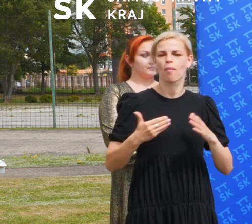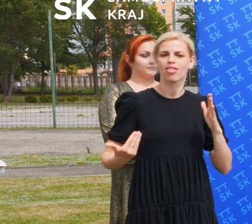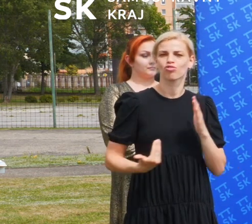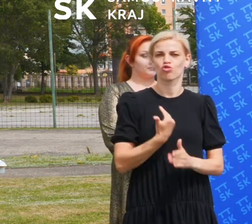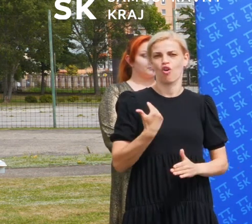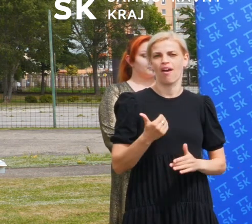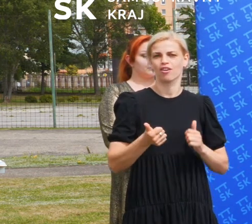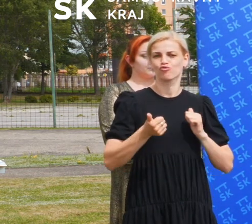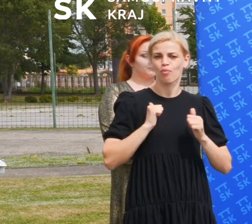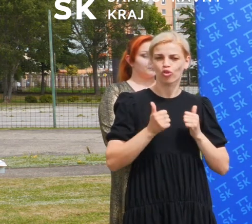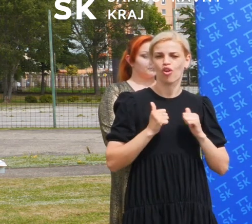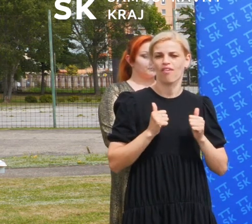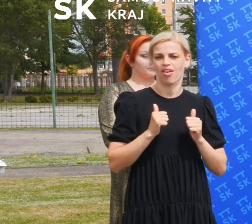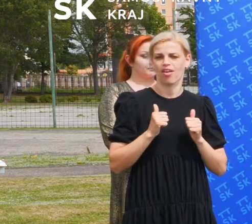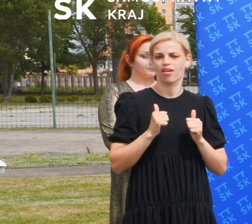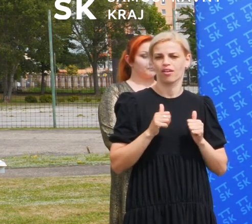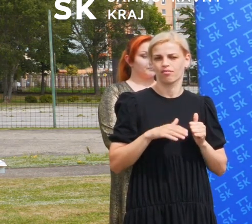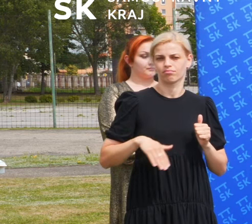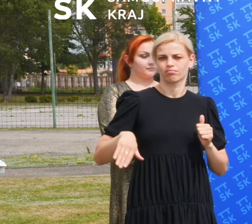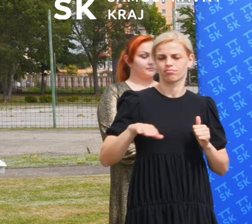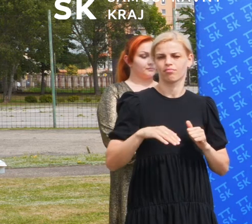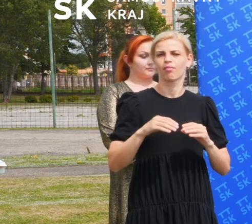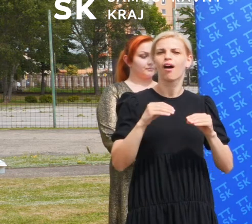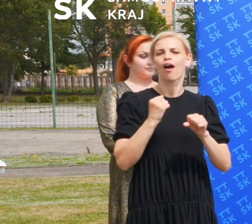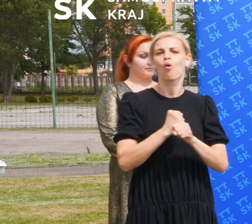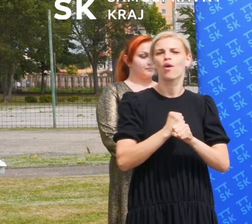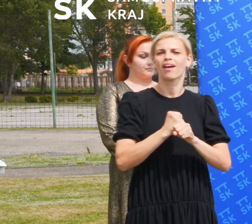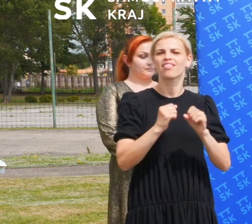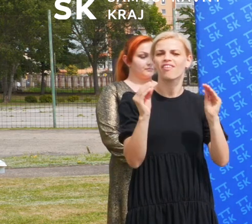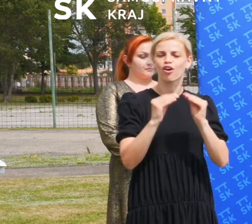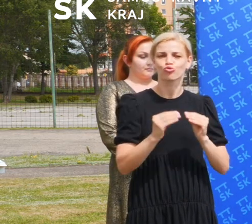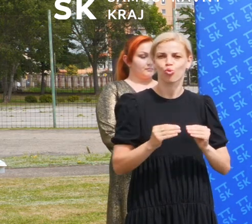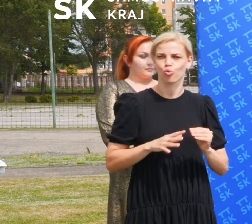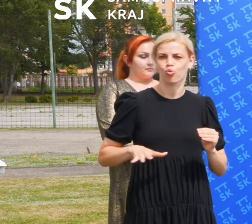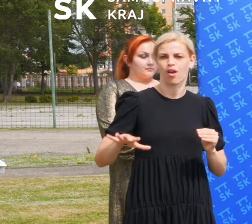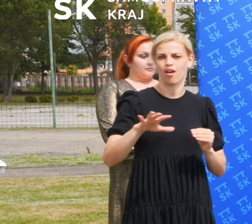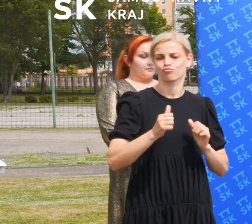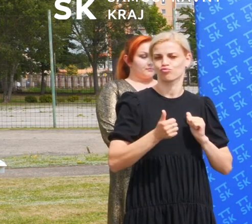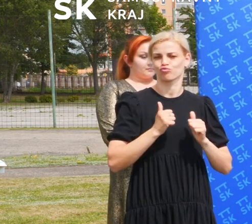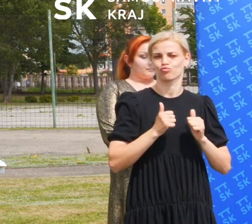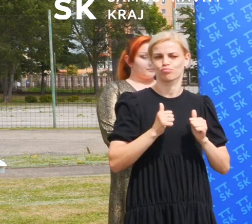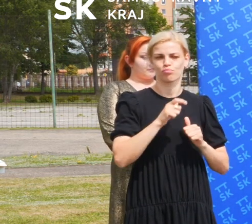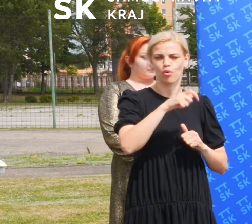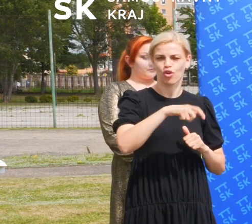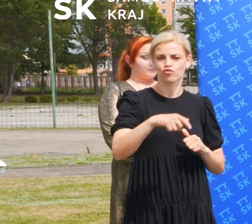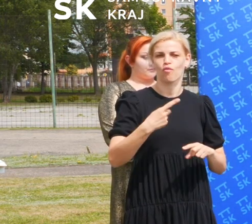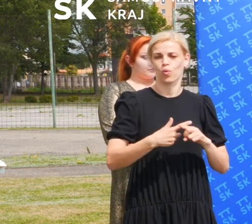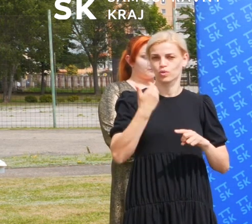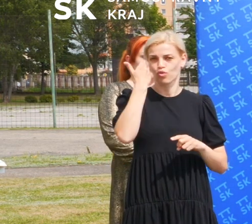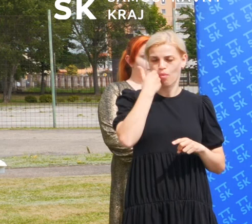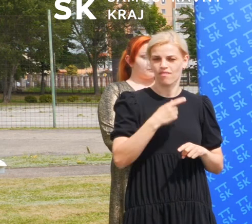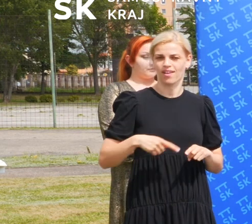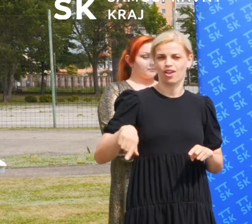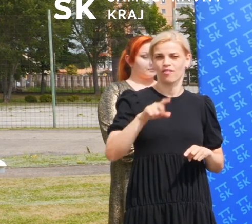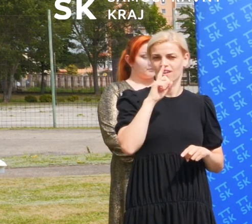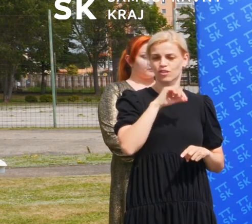je veľmi dôležitá do budúcnost. Samozrejme, na tých metodách spojiť to, aby sme